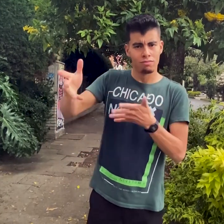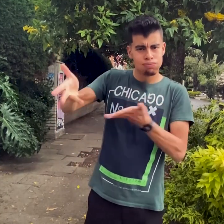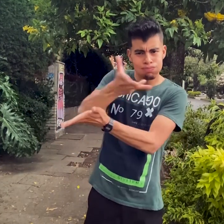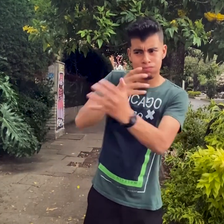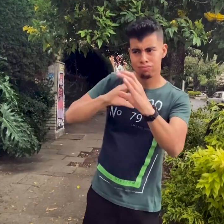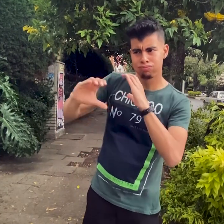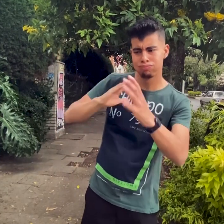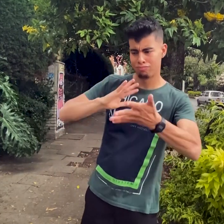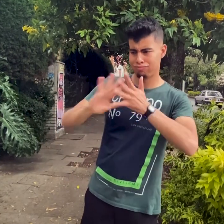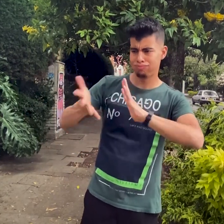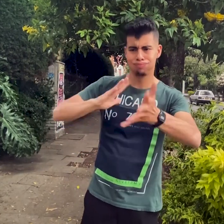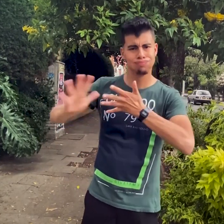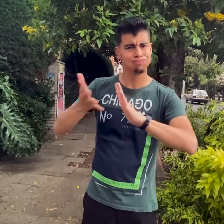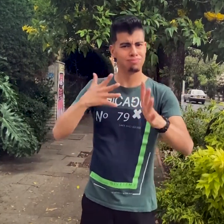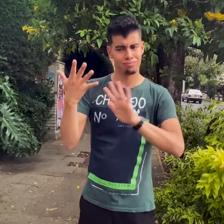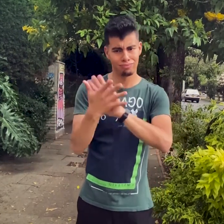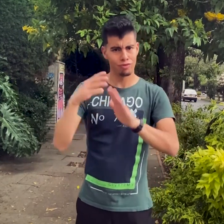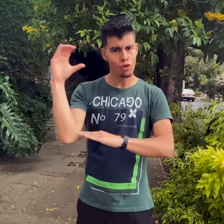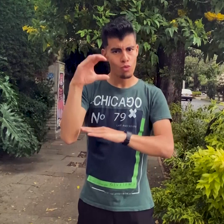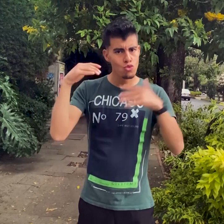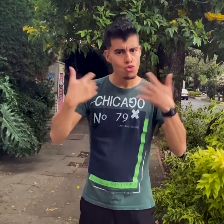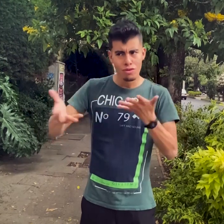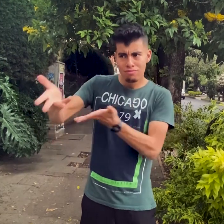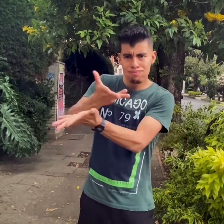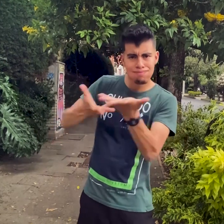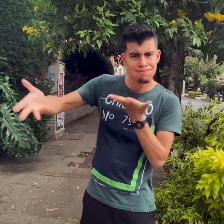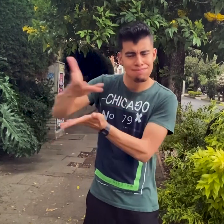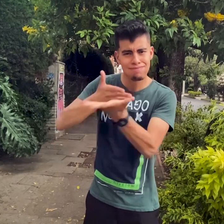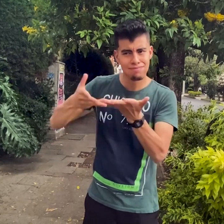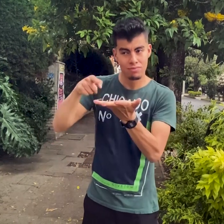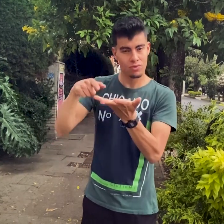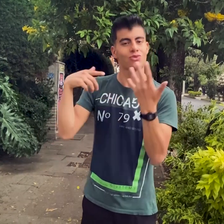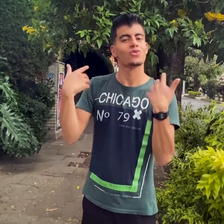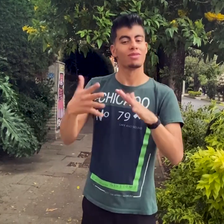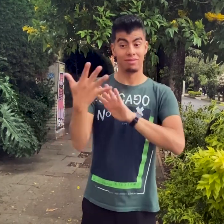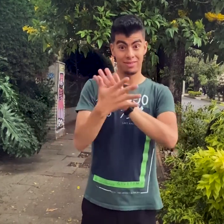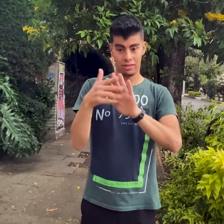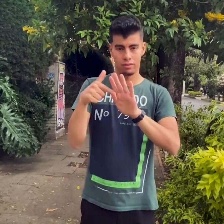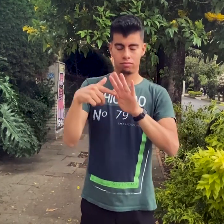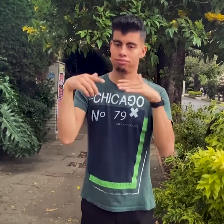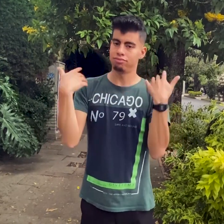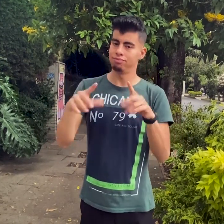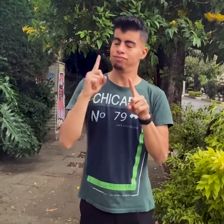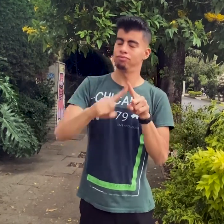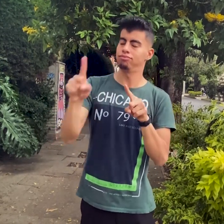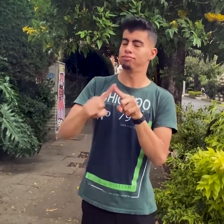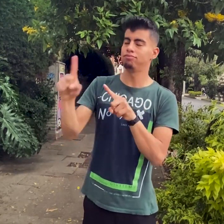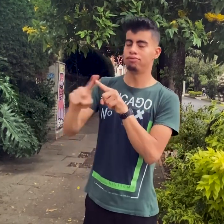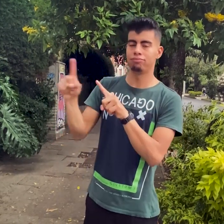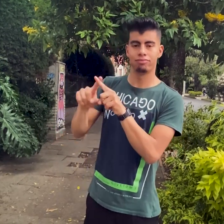riquísima. Tiene más elementos que sólo el vocabulario, como lo es la cultura, su gramática, entre otros.